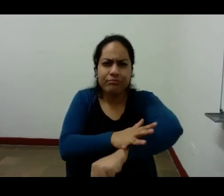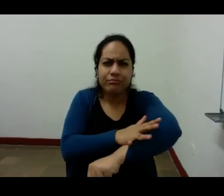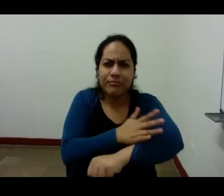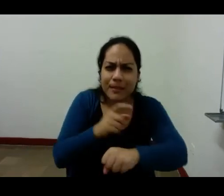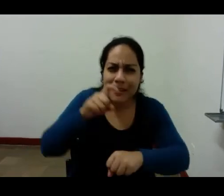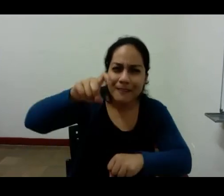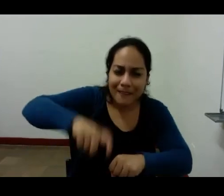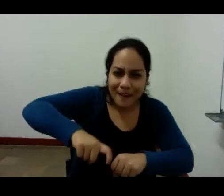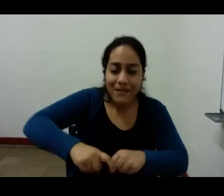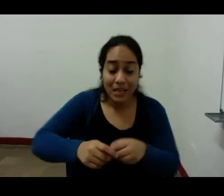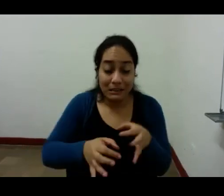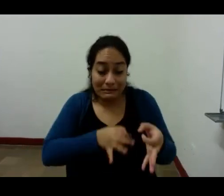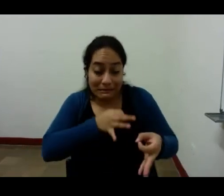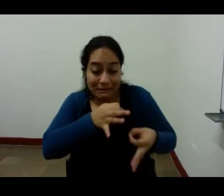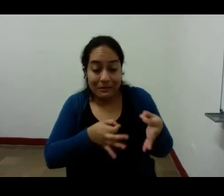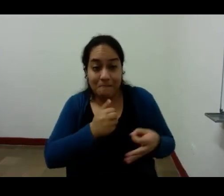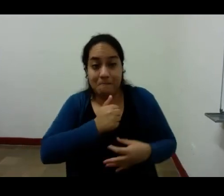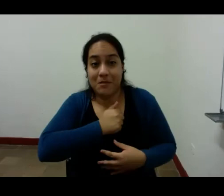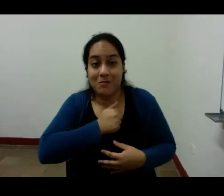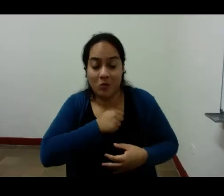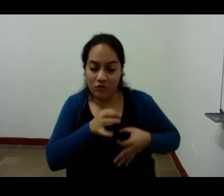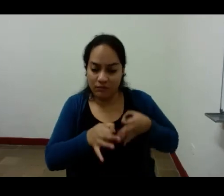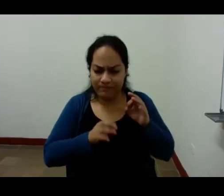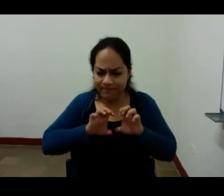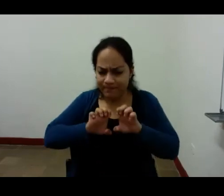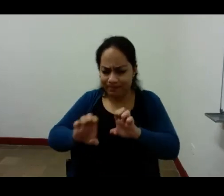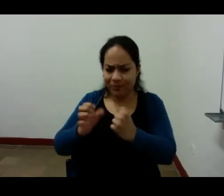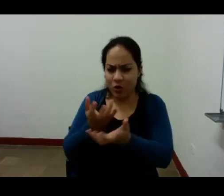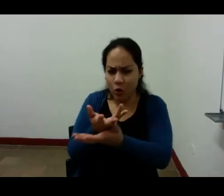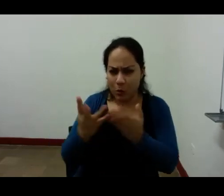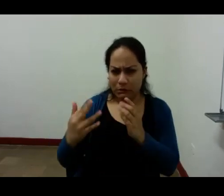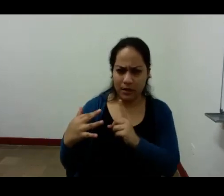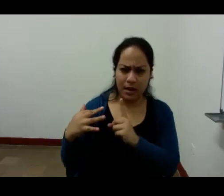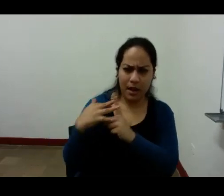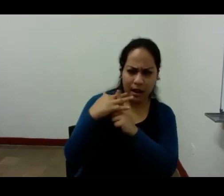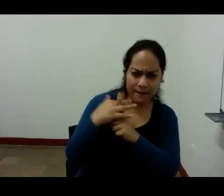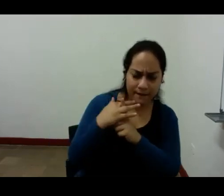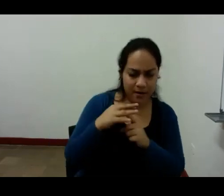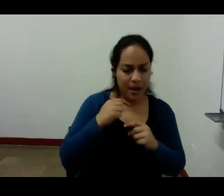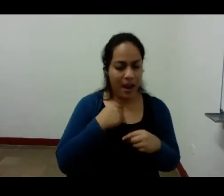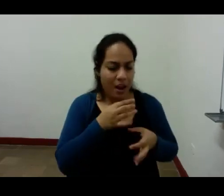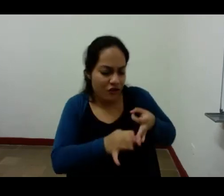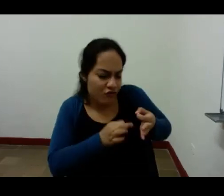que protegerse podarla continuamente